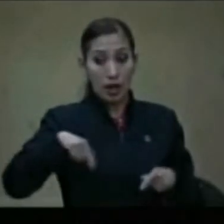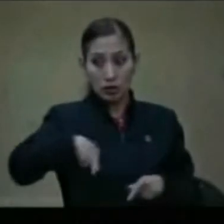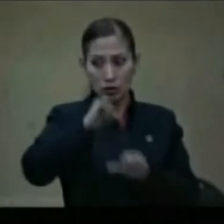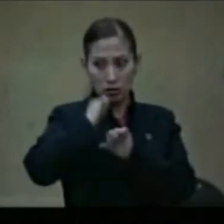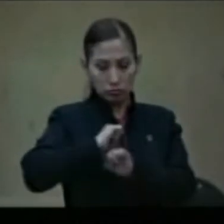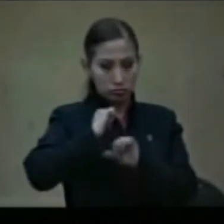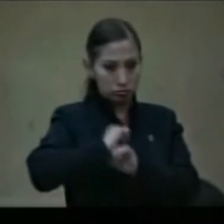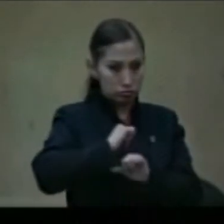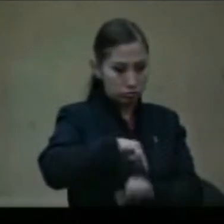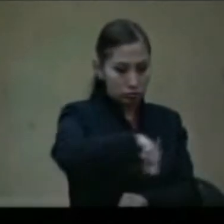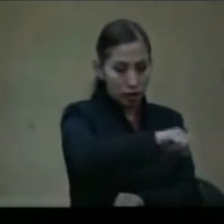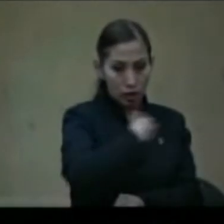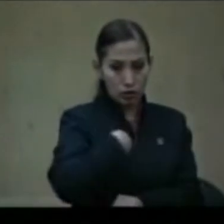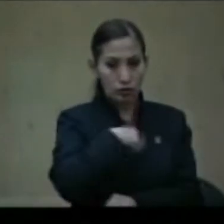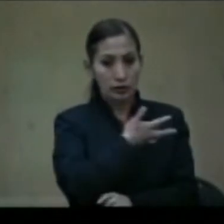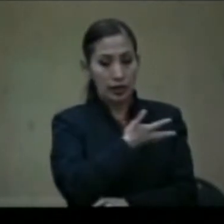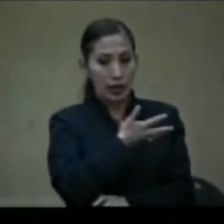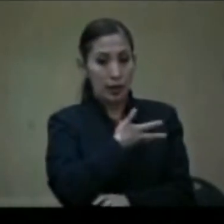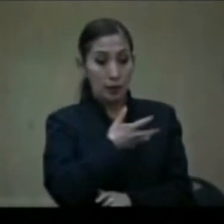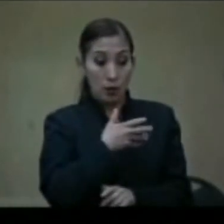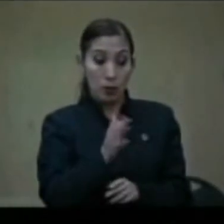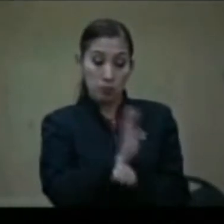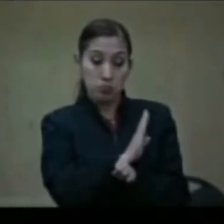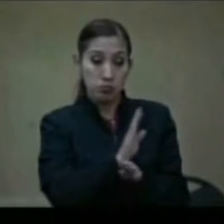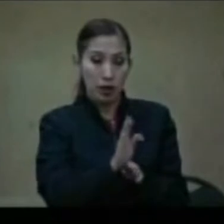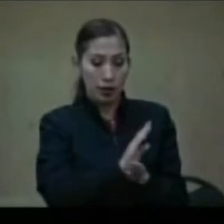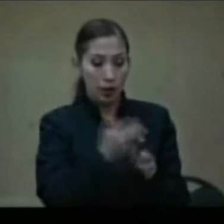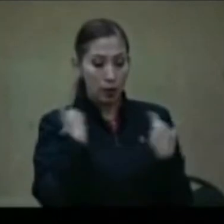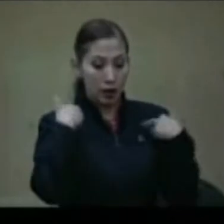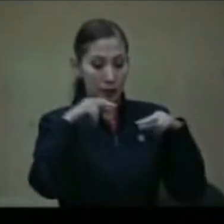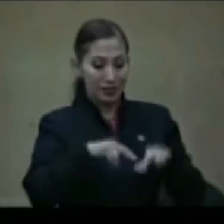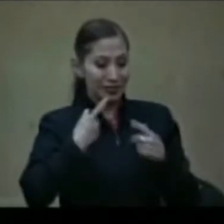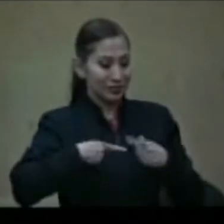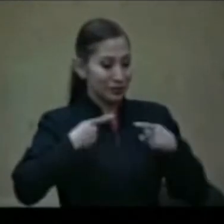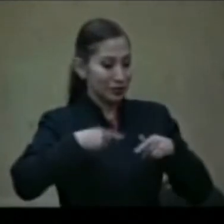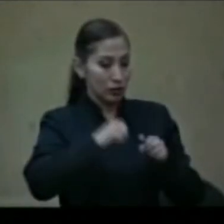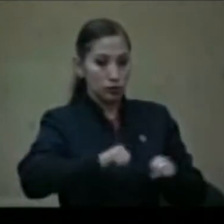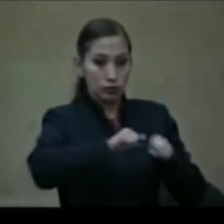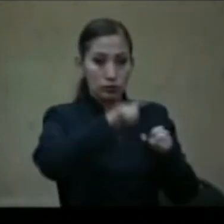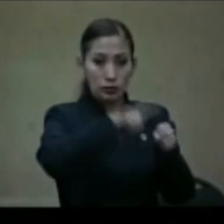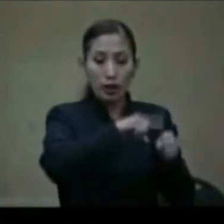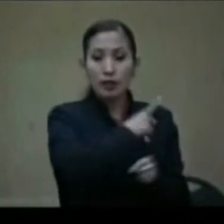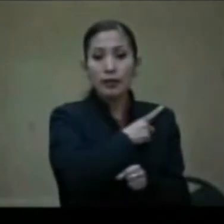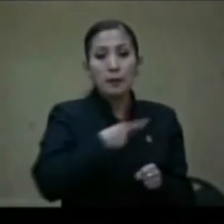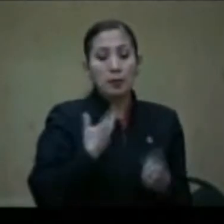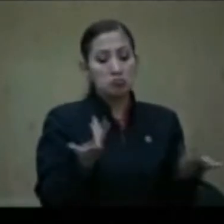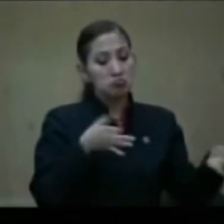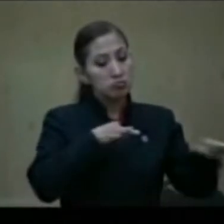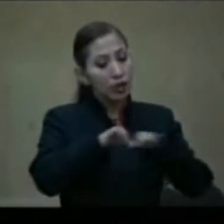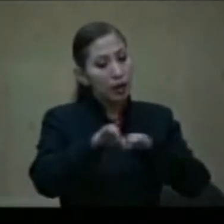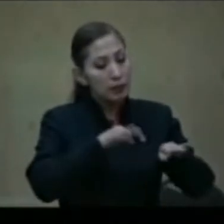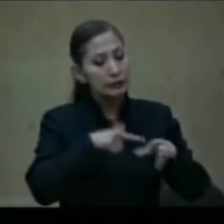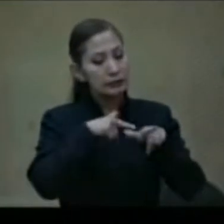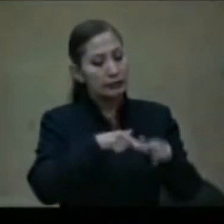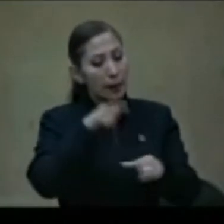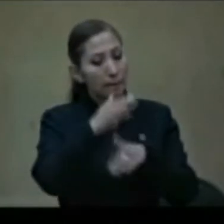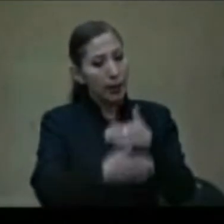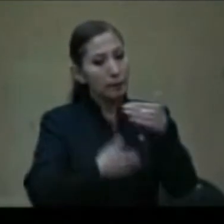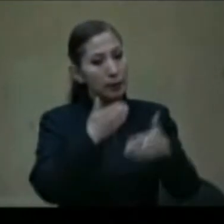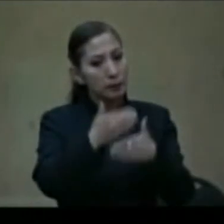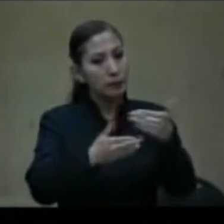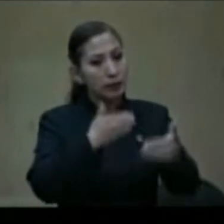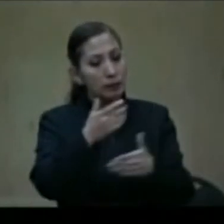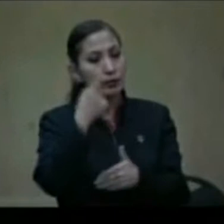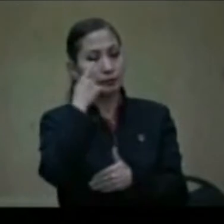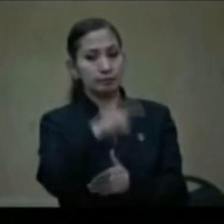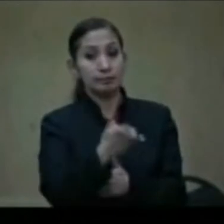especialmente los que tenemos el privilegio de representar a la sociedad, debemos tener un ejercicio constante de rendición de